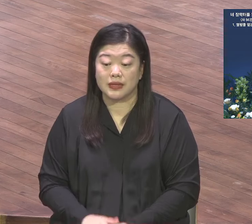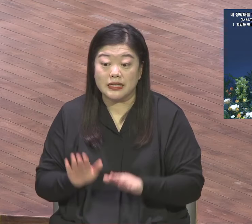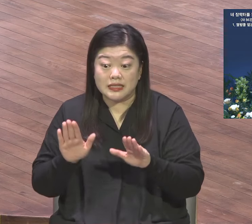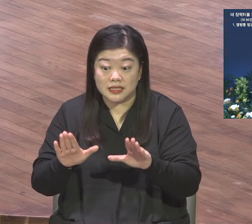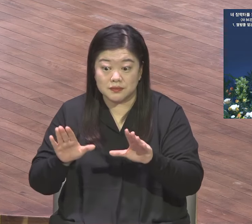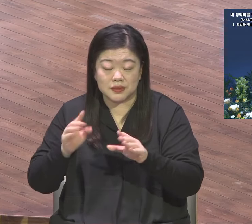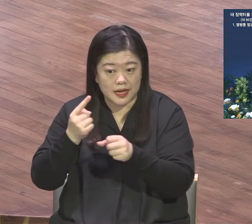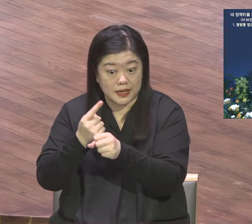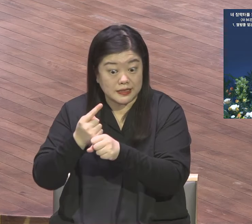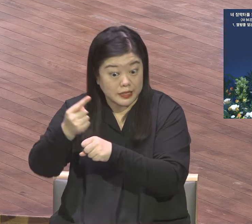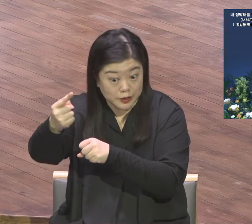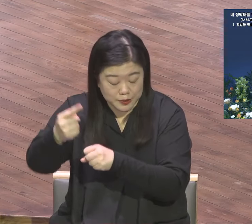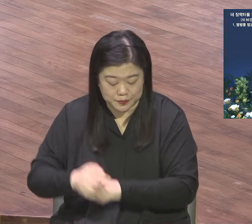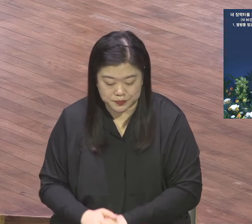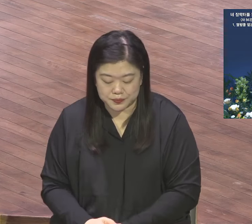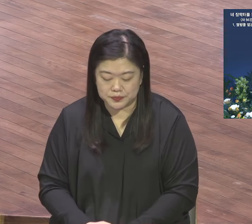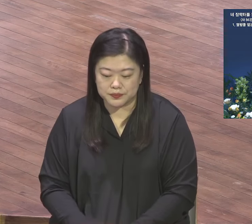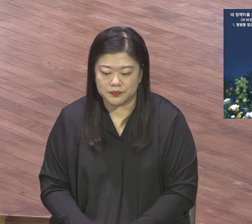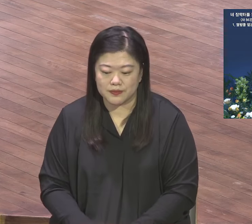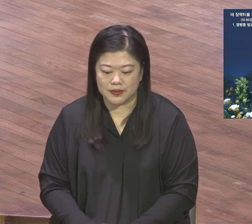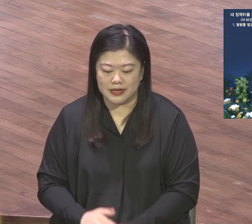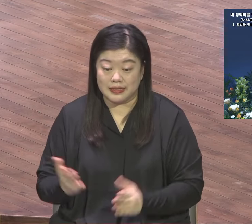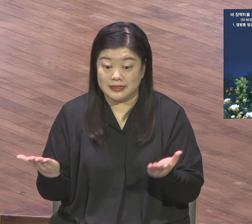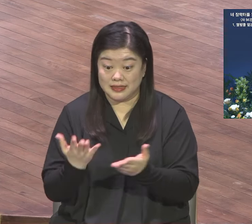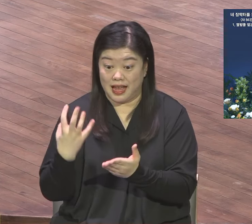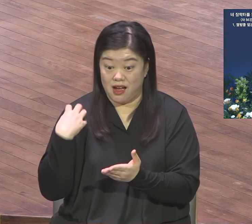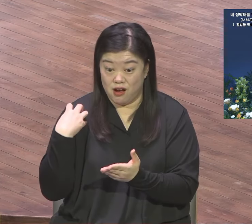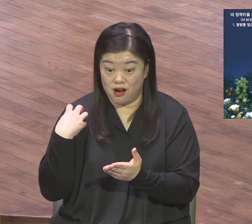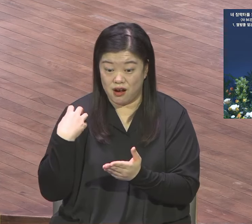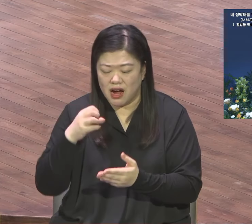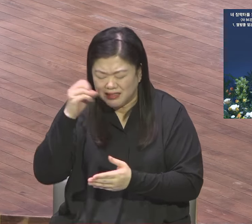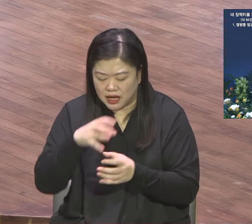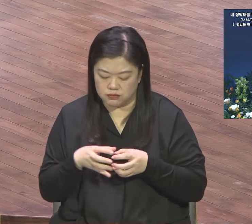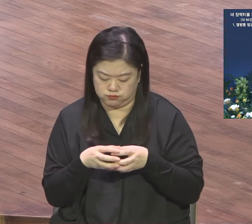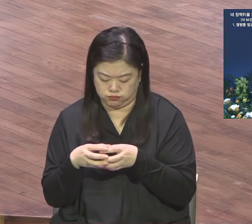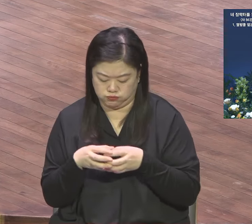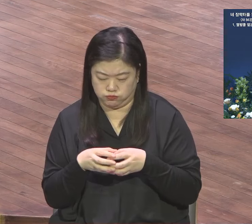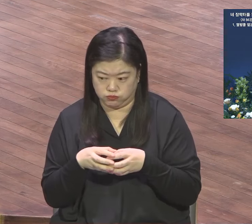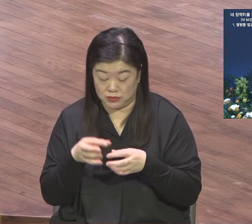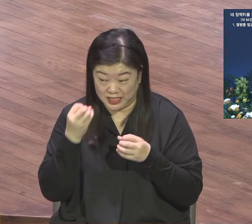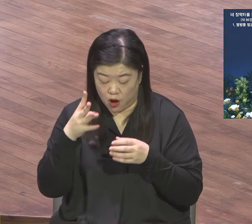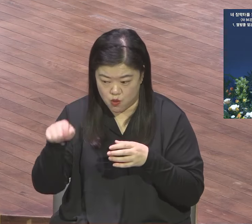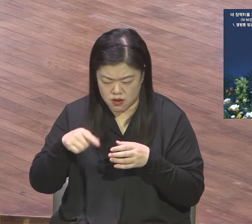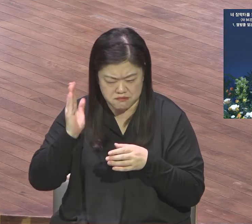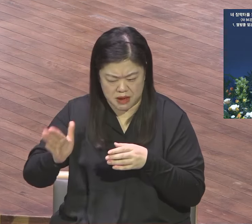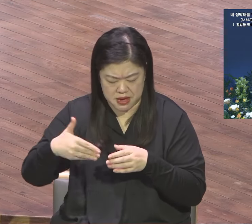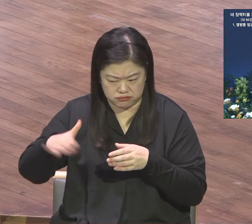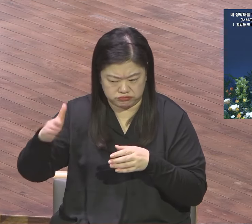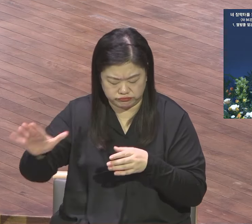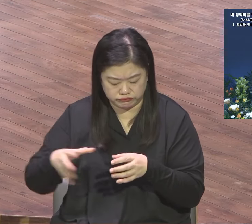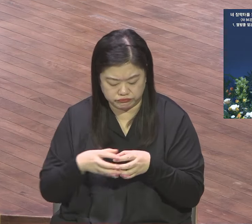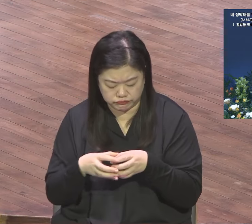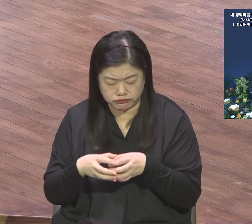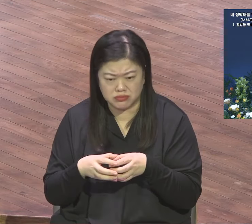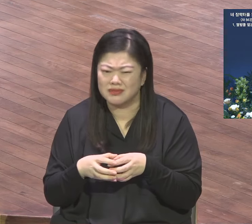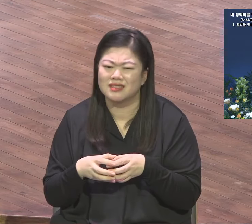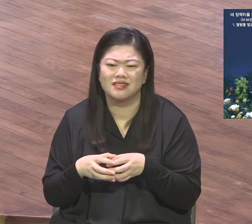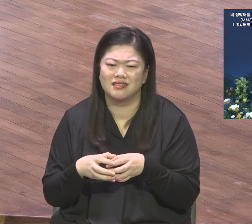사역의 이 장막틀을 넓혀가시기 바랍니다 자꾸 넓혀가 검톨 시대 세가지 뜰 시대를 활성화시키면서